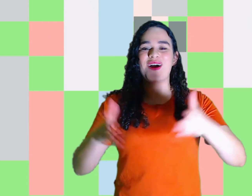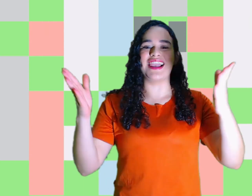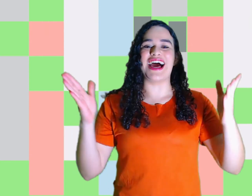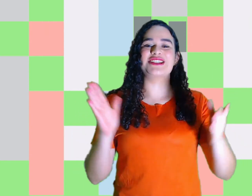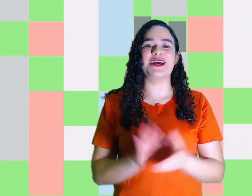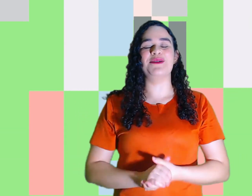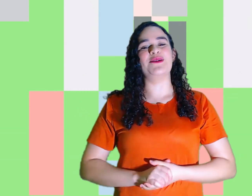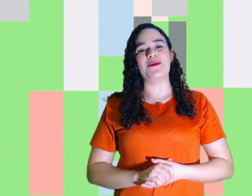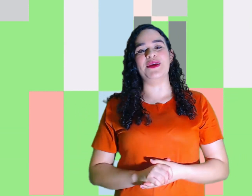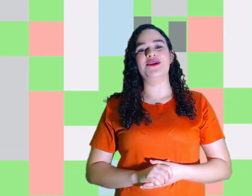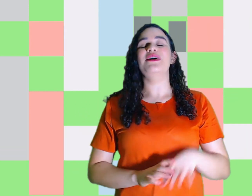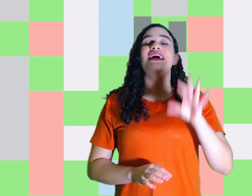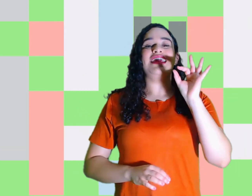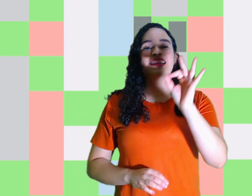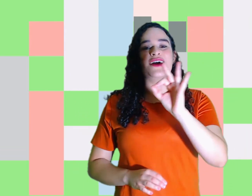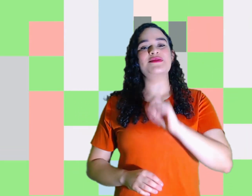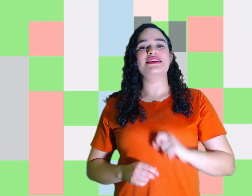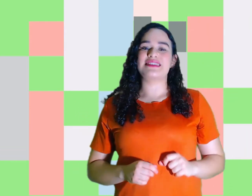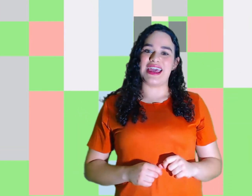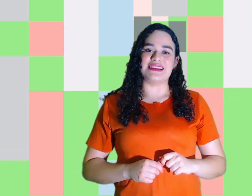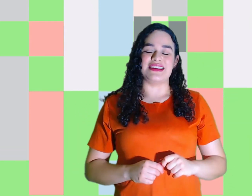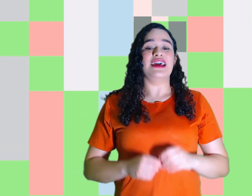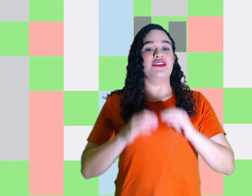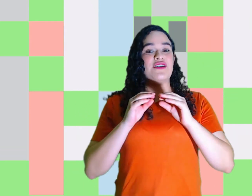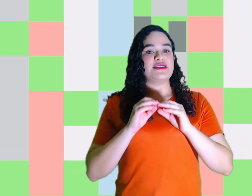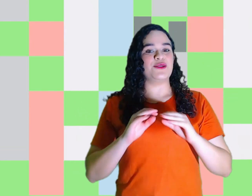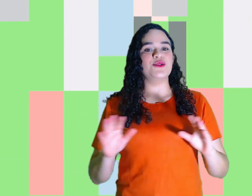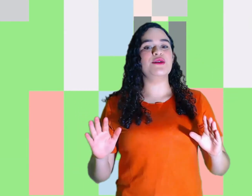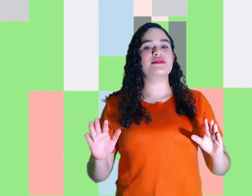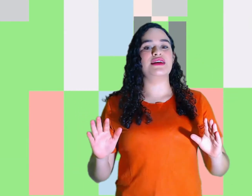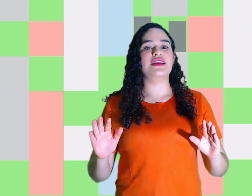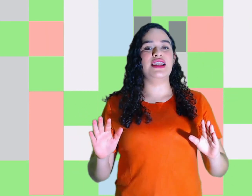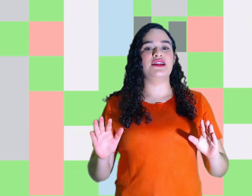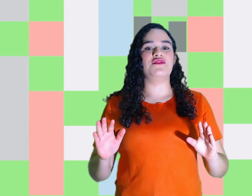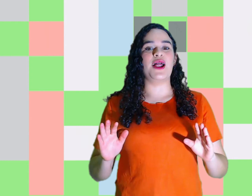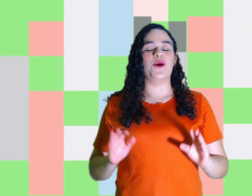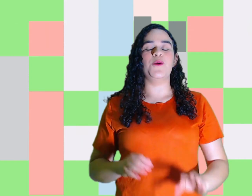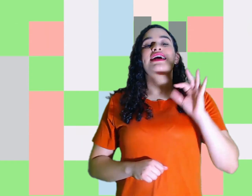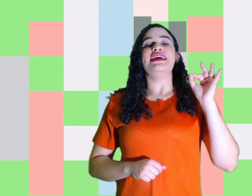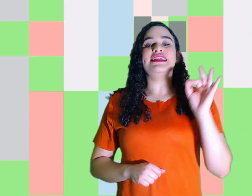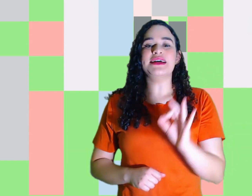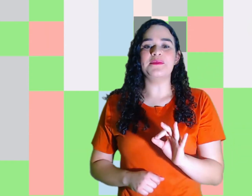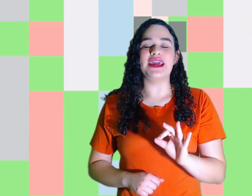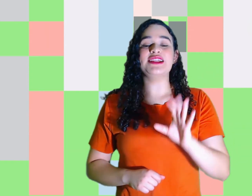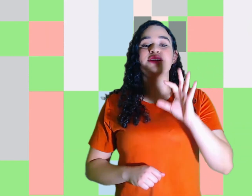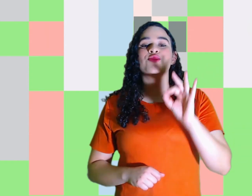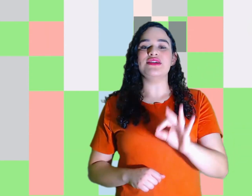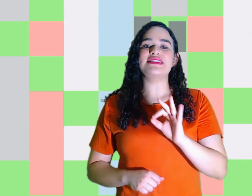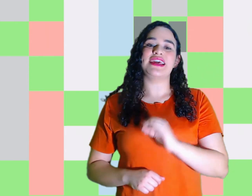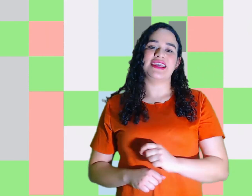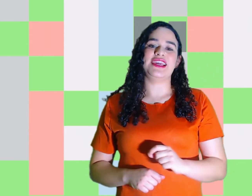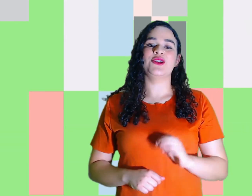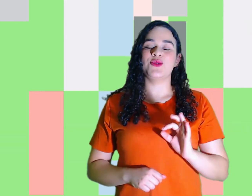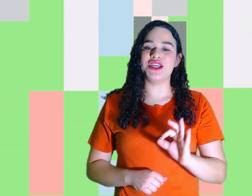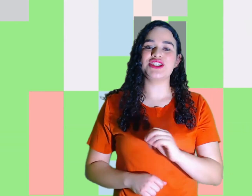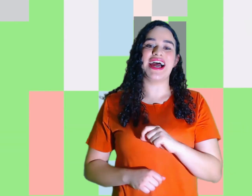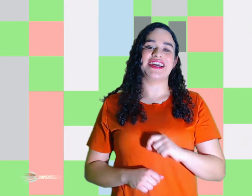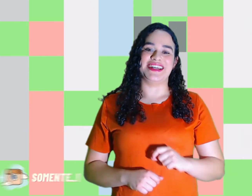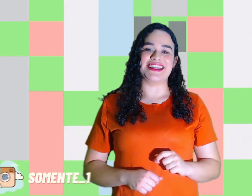lá, chama o teu amigo. E não se esquece de fazer tudo isso que a Tia Lana falou. E também de nos seguir no Instagram, tá